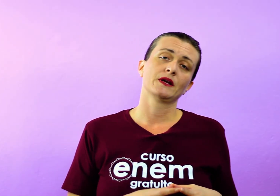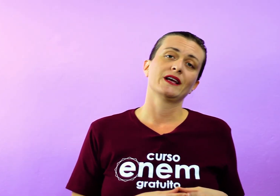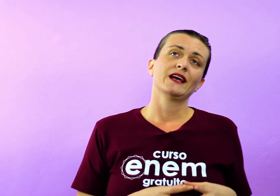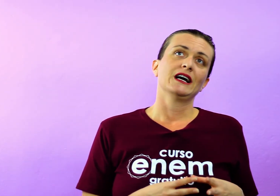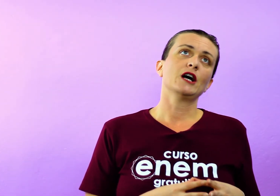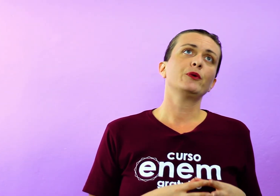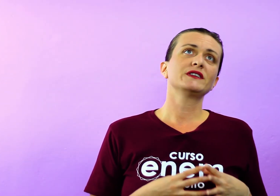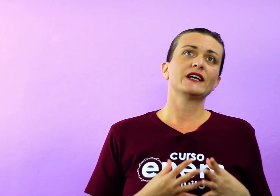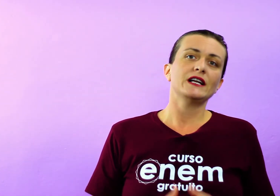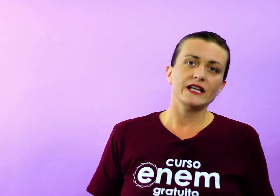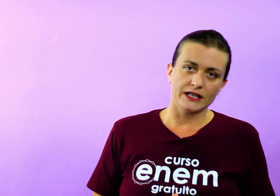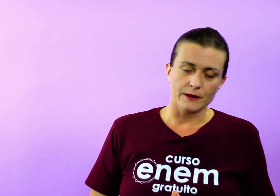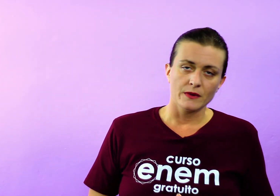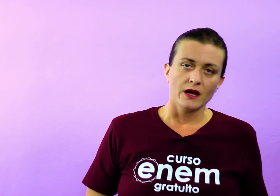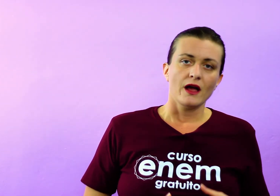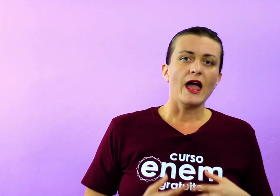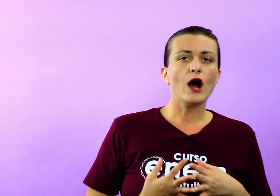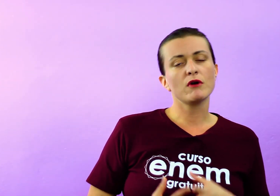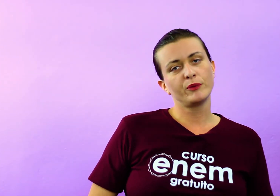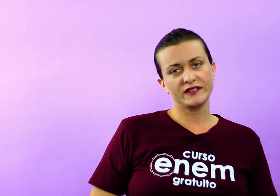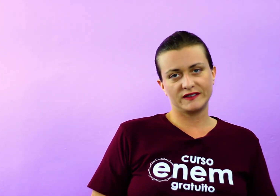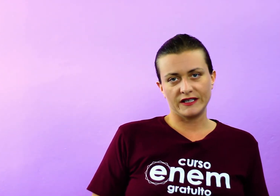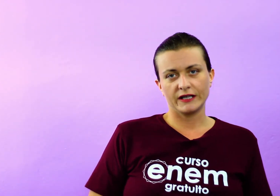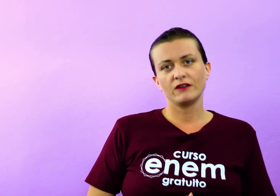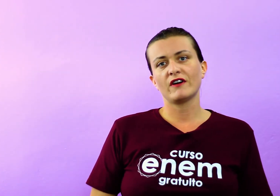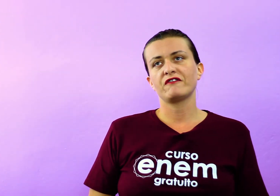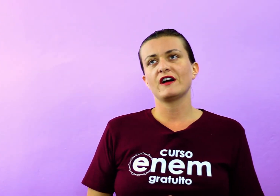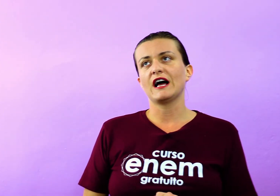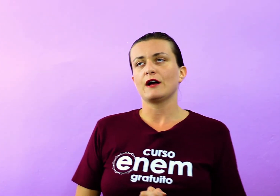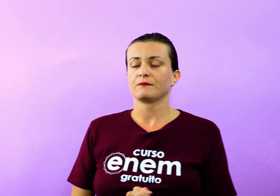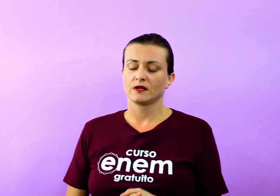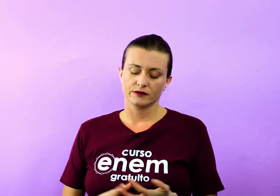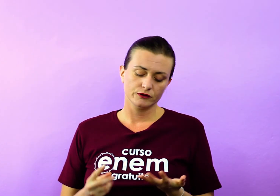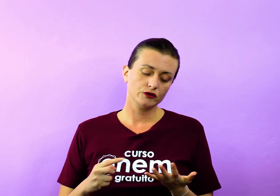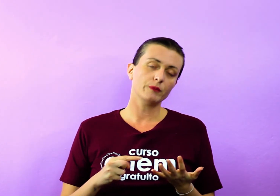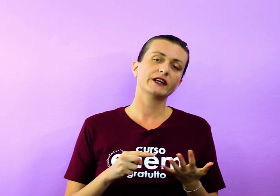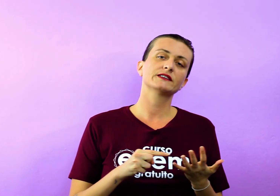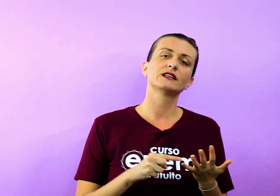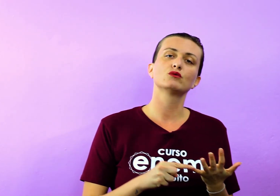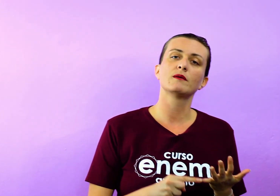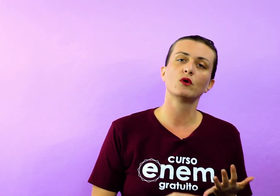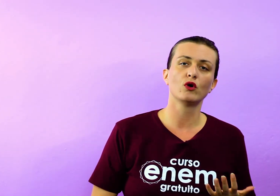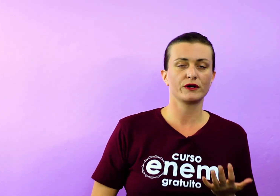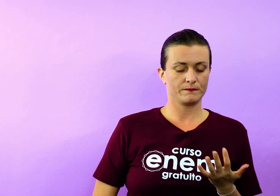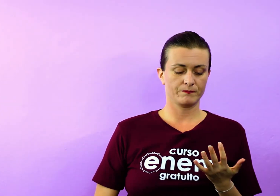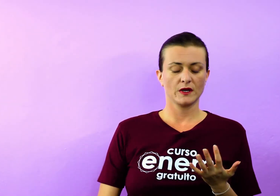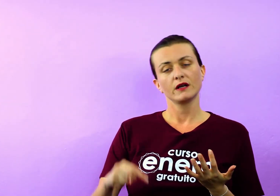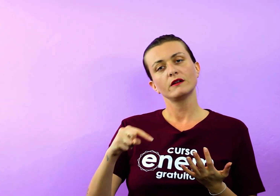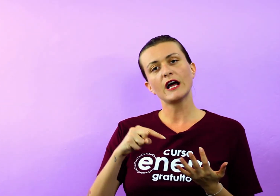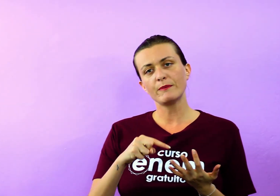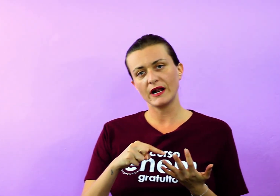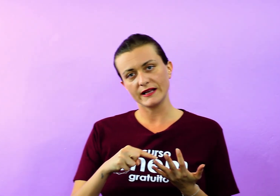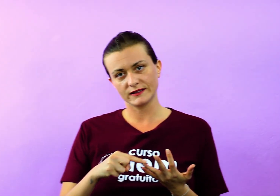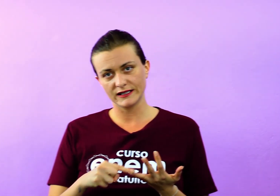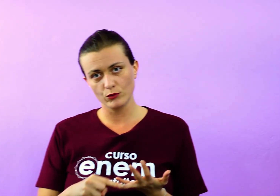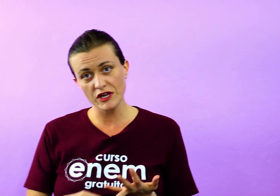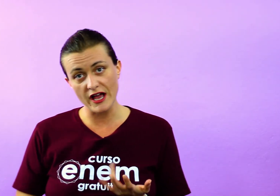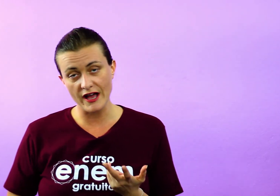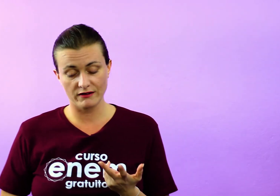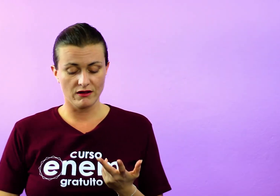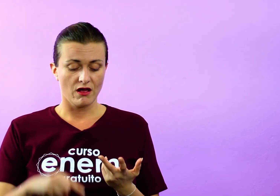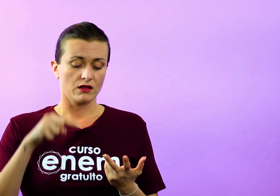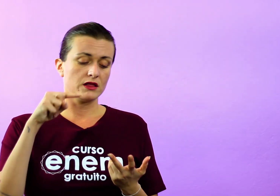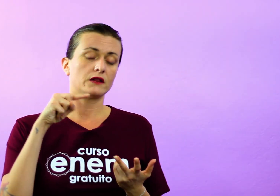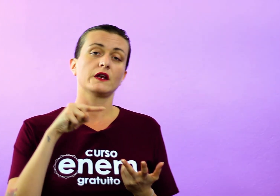lírica. A poesia lírica é uma poesia que vai falar sobre a questão do amor, da beleza da